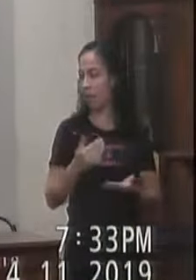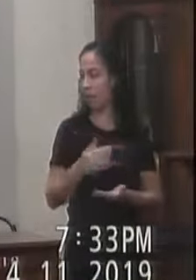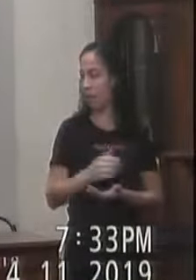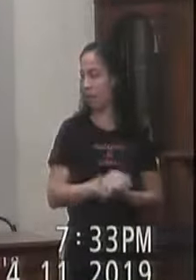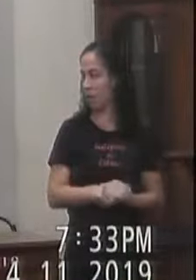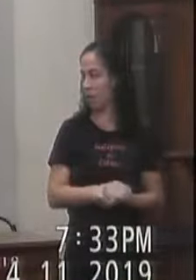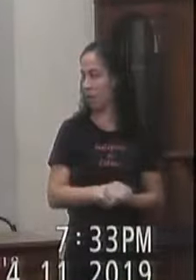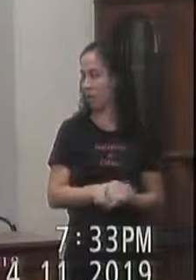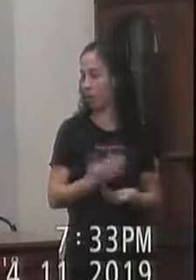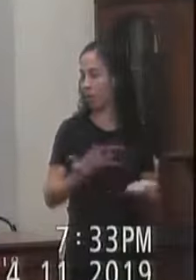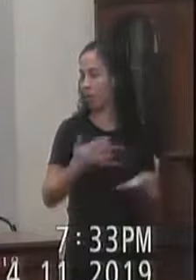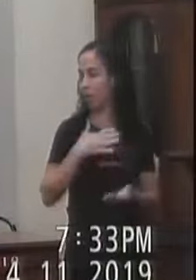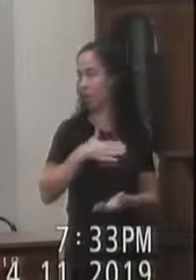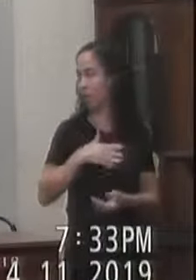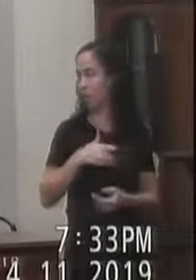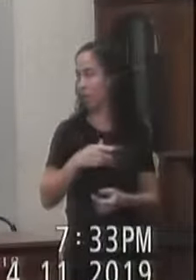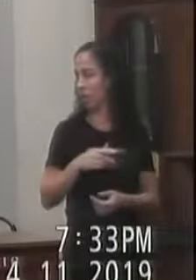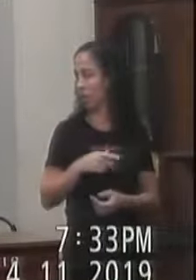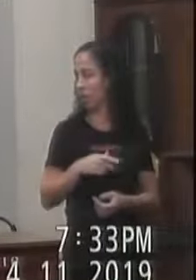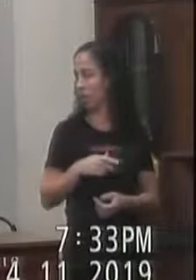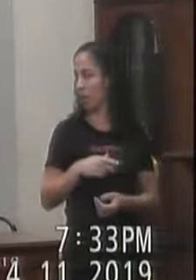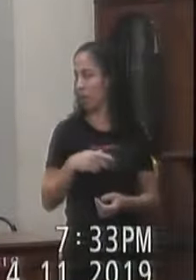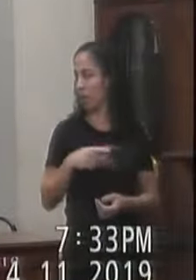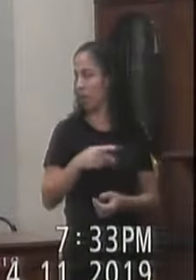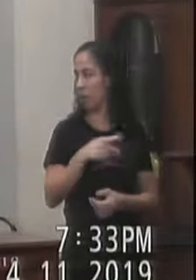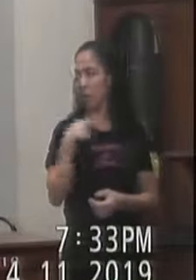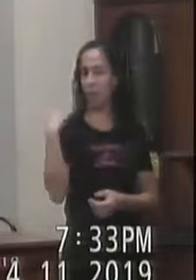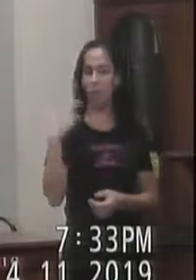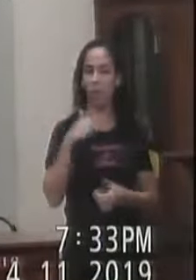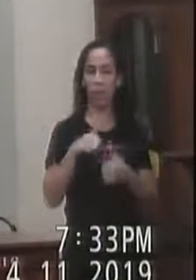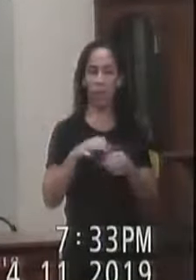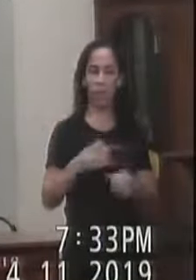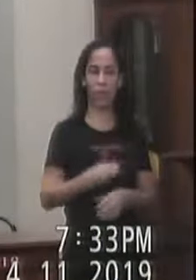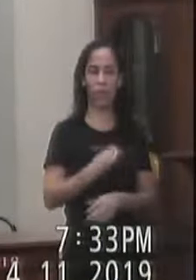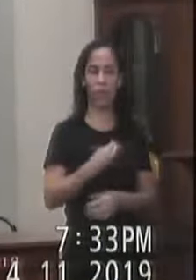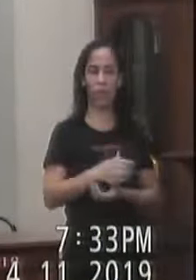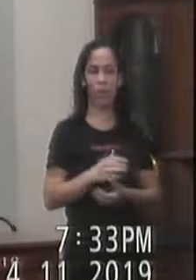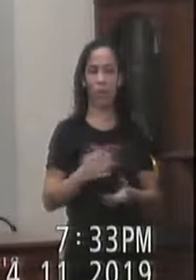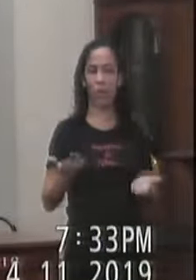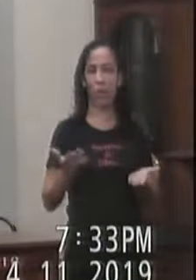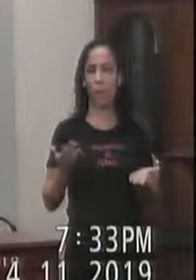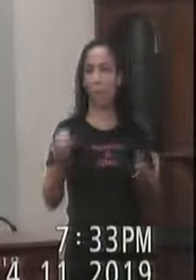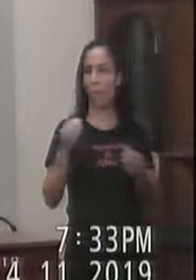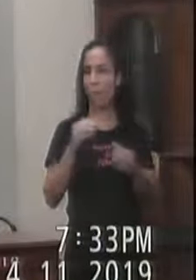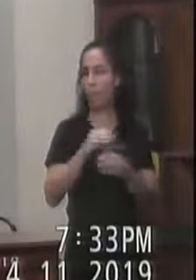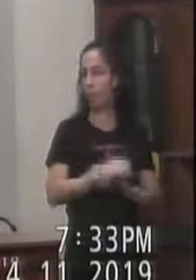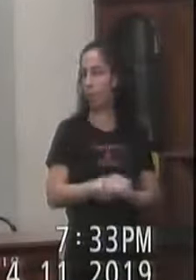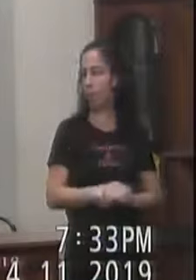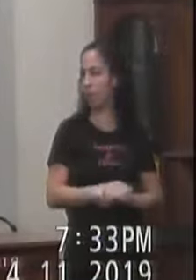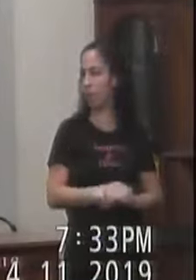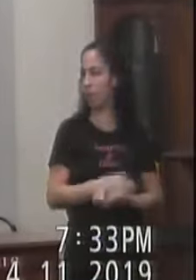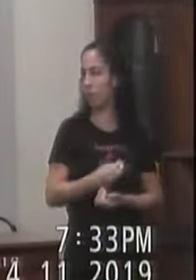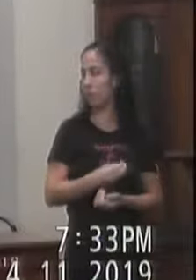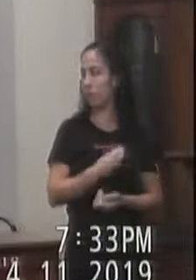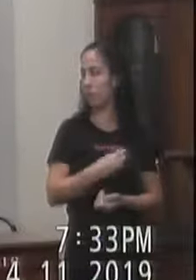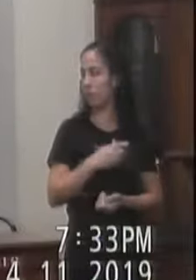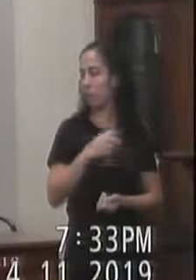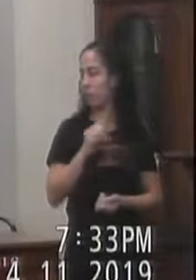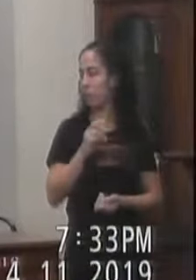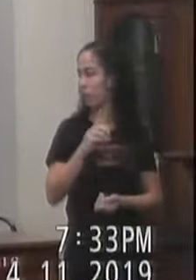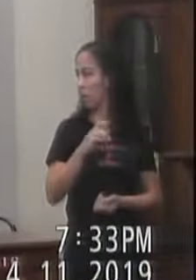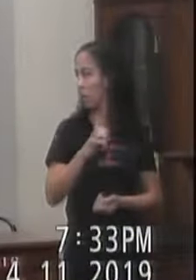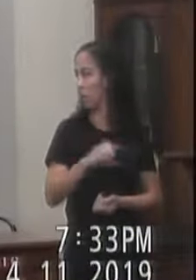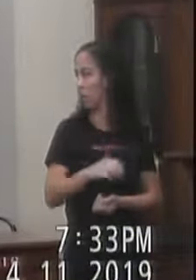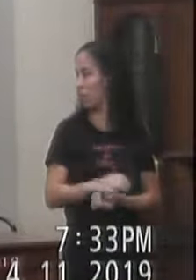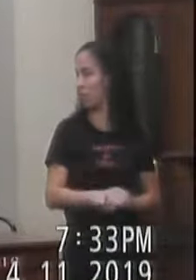Vereadoras Gostaria de chamar Os vereadores Que estão na casa Para que possamos Fazer A chamada Da ordem do